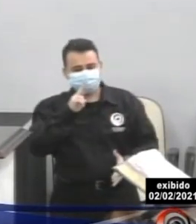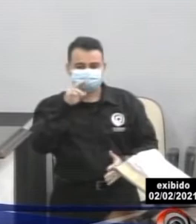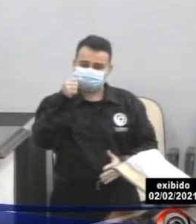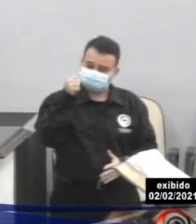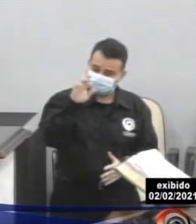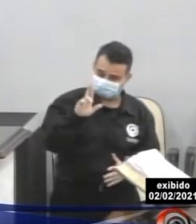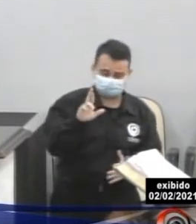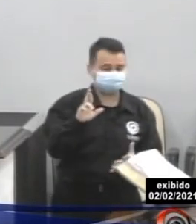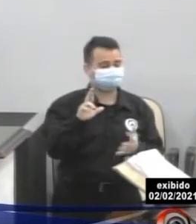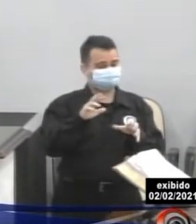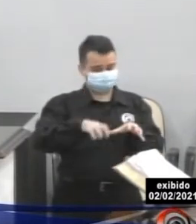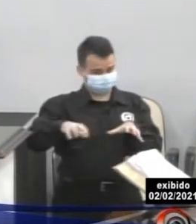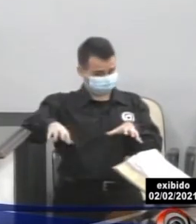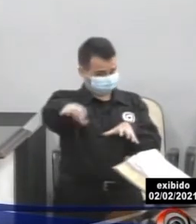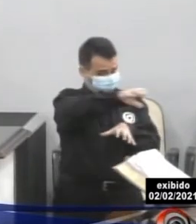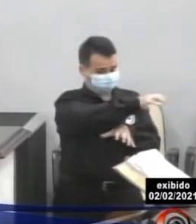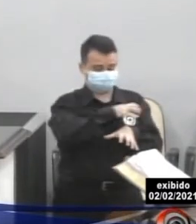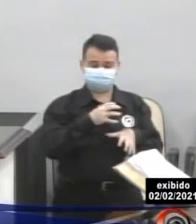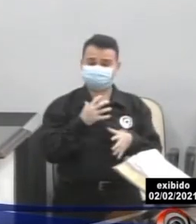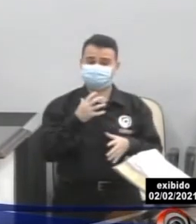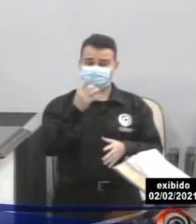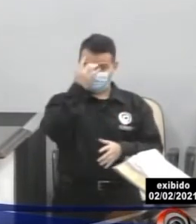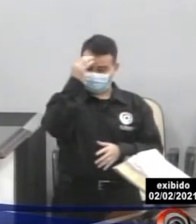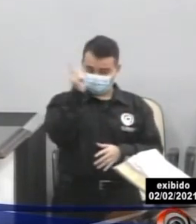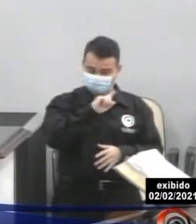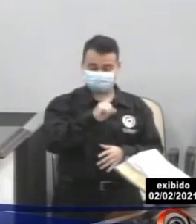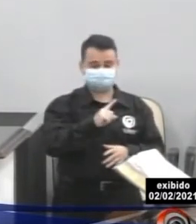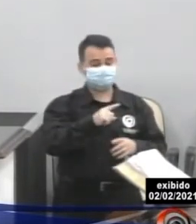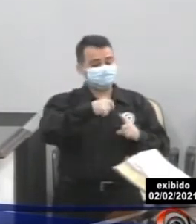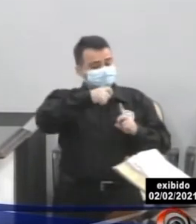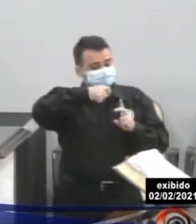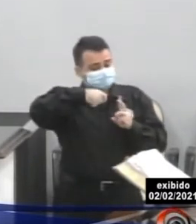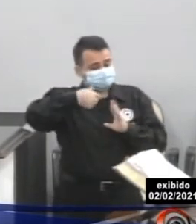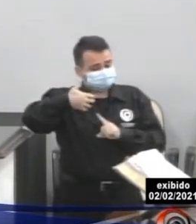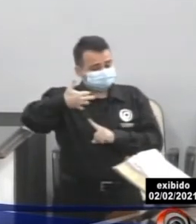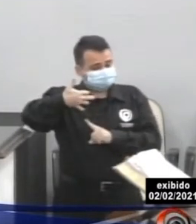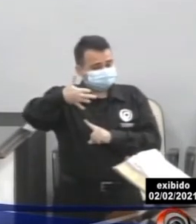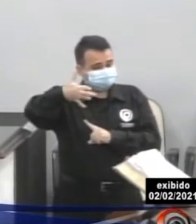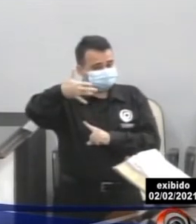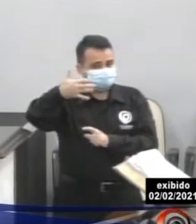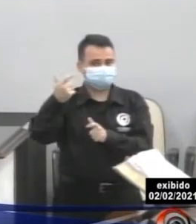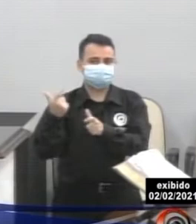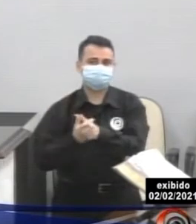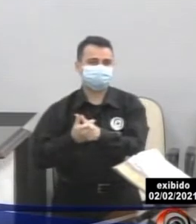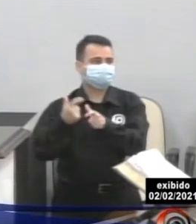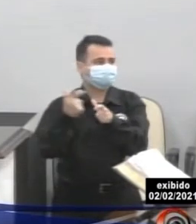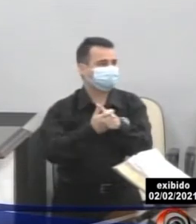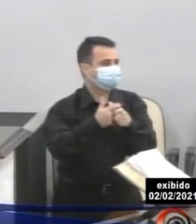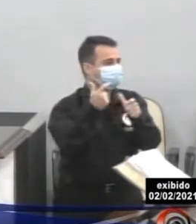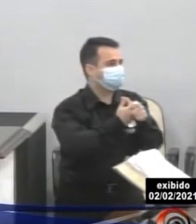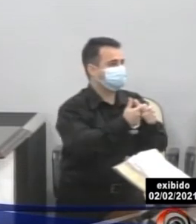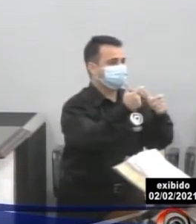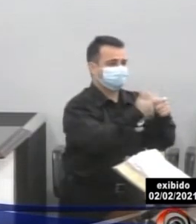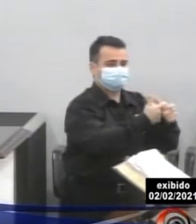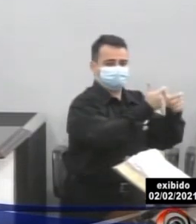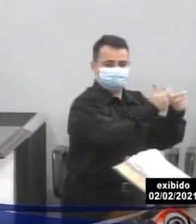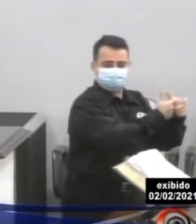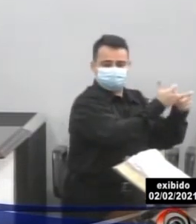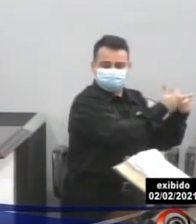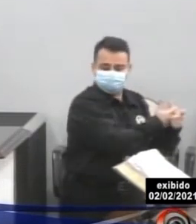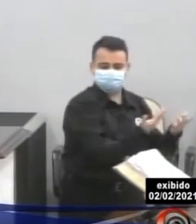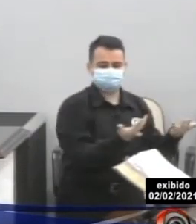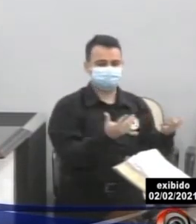setor que vem sofrendo e quanto mais o tempo passa, mais aumenta o endividamento de donos de bares e restaurantes, mais aumenta o